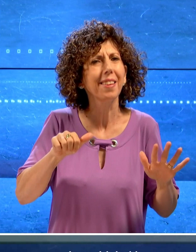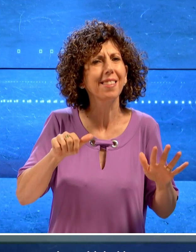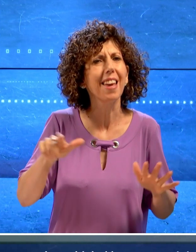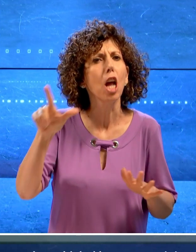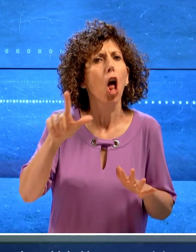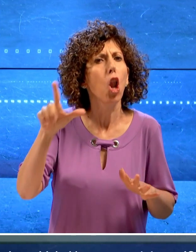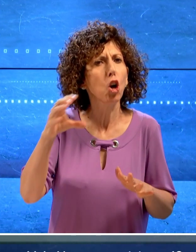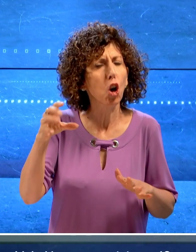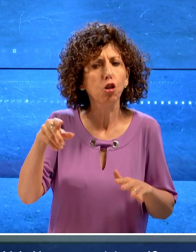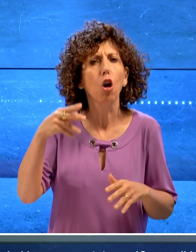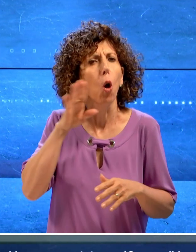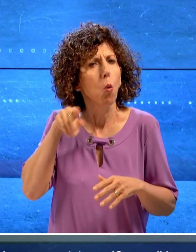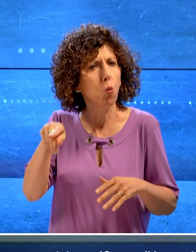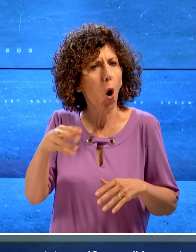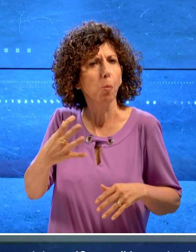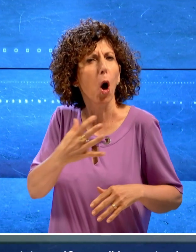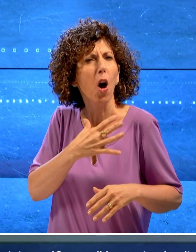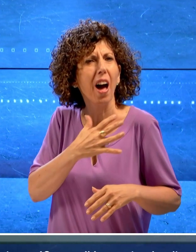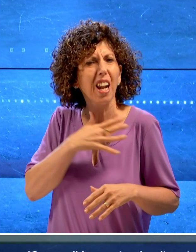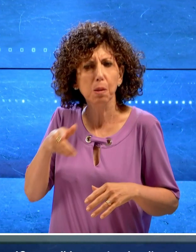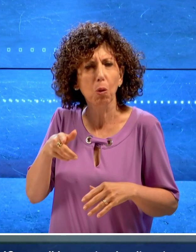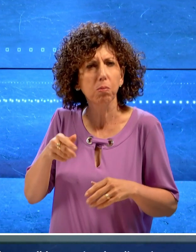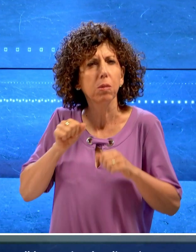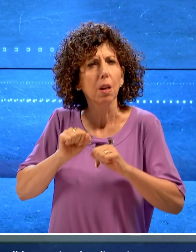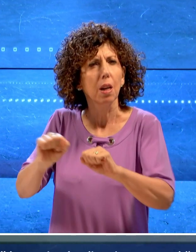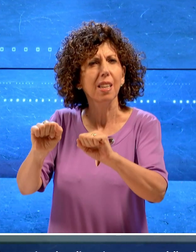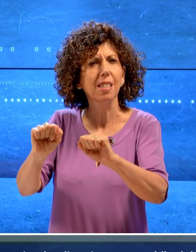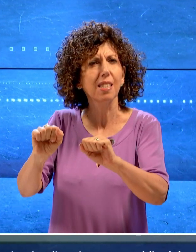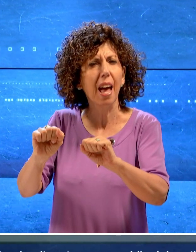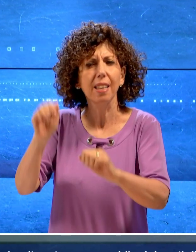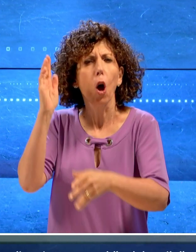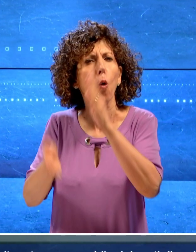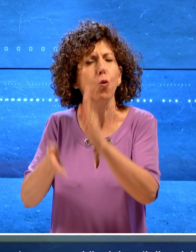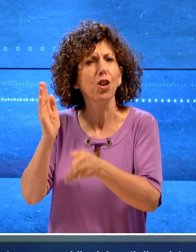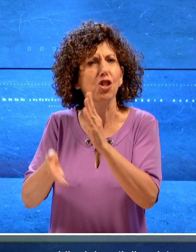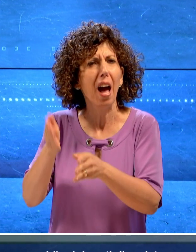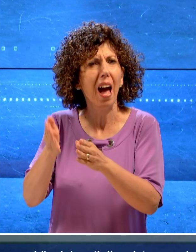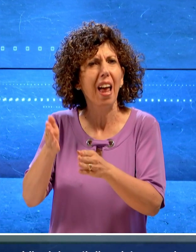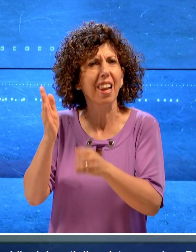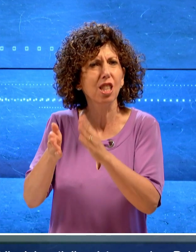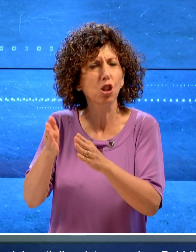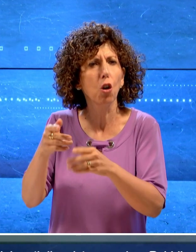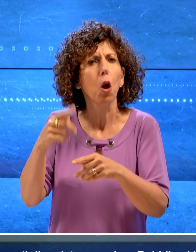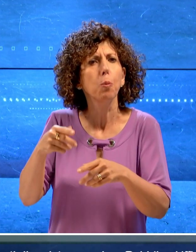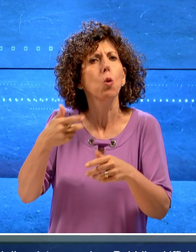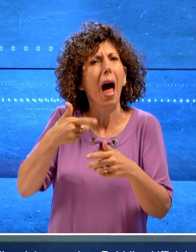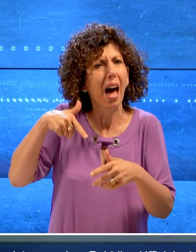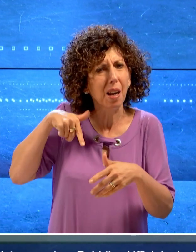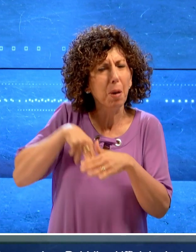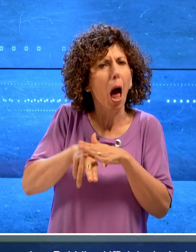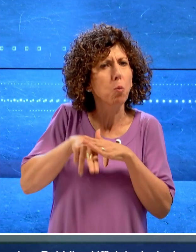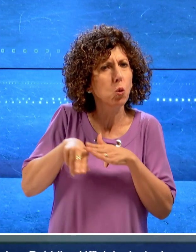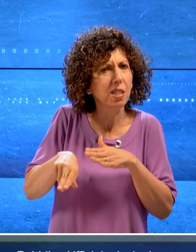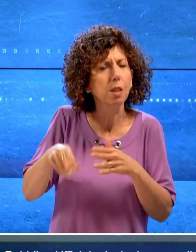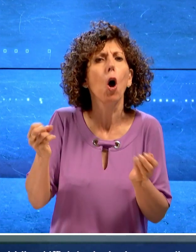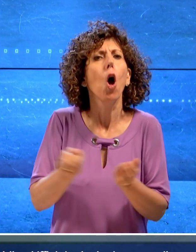ritenuto responsabile di resistenza pubblico ufficiale, lezioni personali aggravate e porto abusivo di armi. I